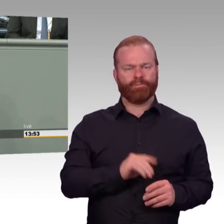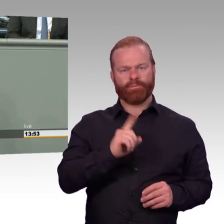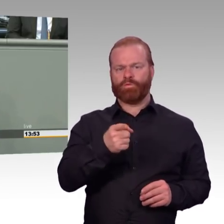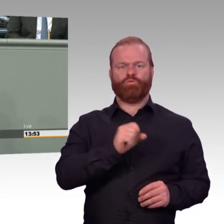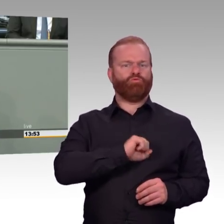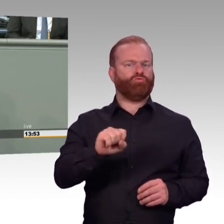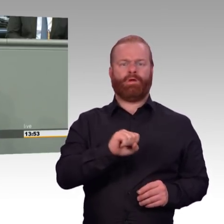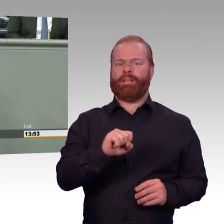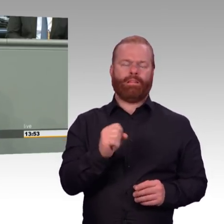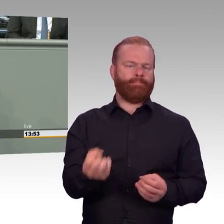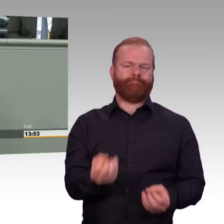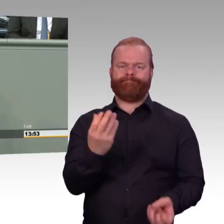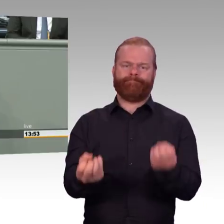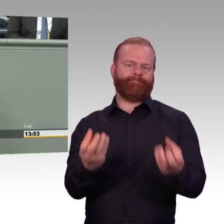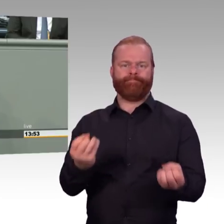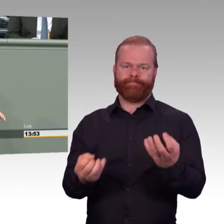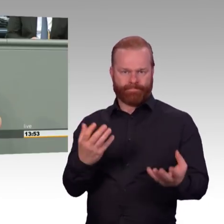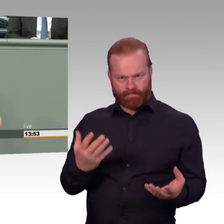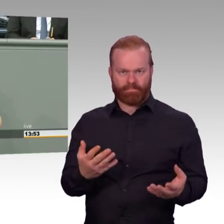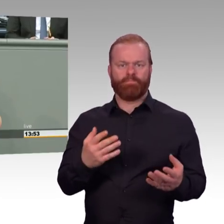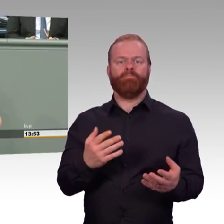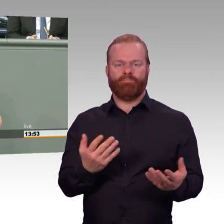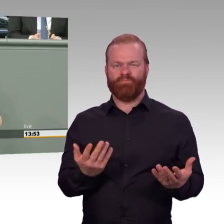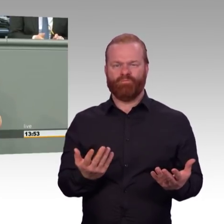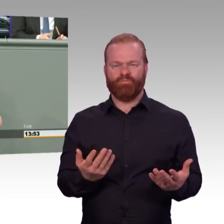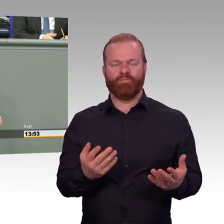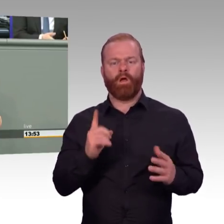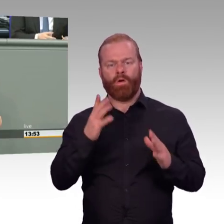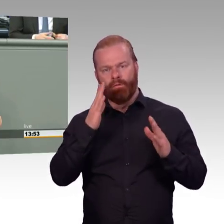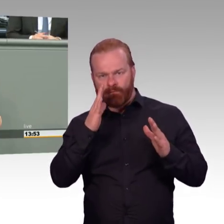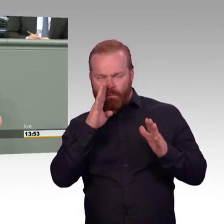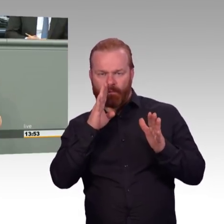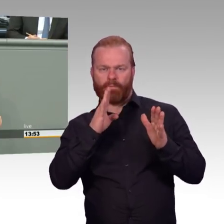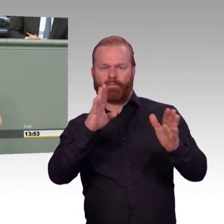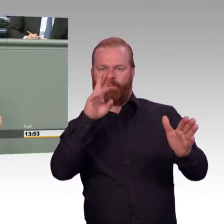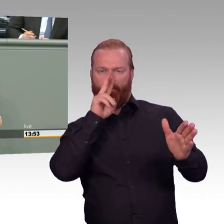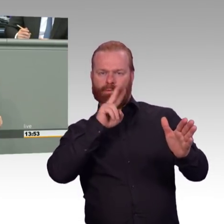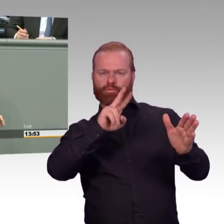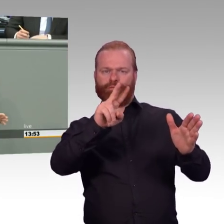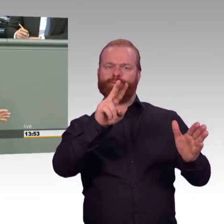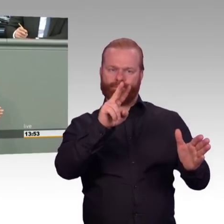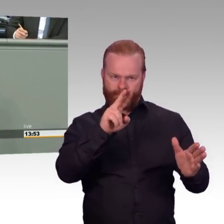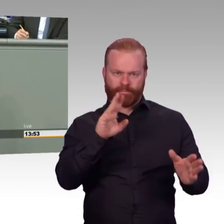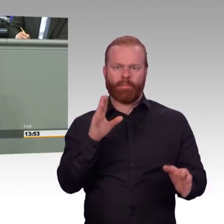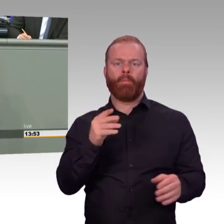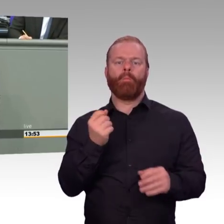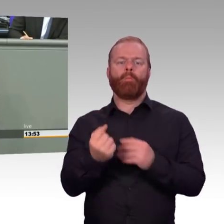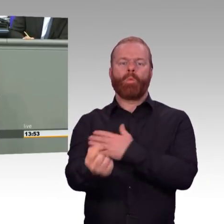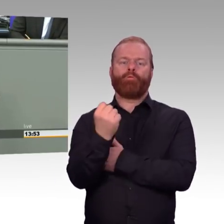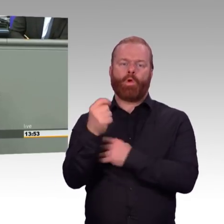Wasserstoffanteilen betrieben werden. Passen also auch sehr gut ins Konzept der Energiewende insgesamt. Das Übergang ist Erdgas für